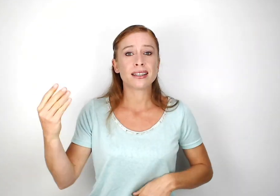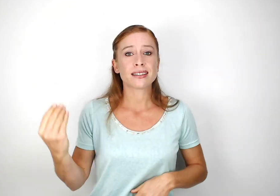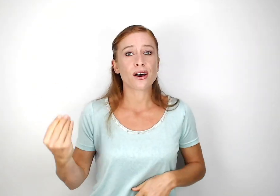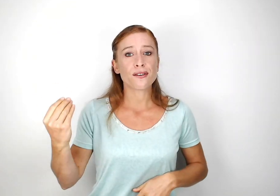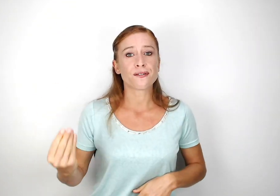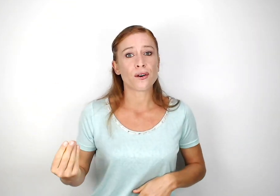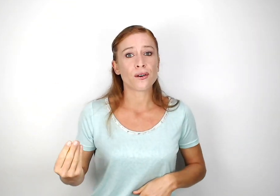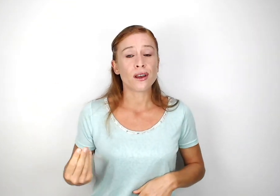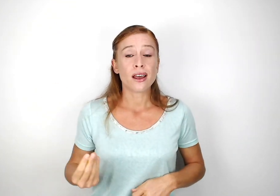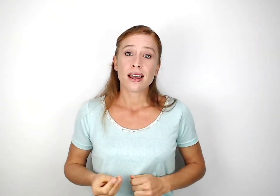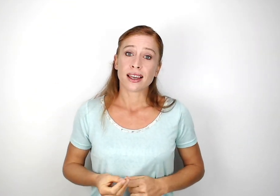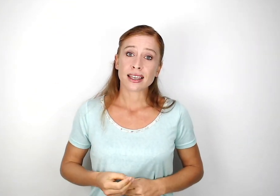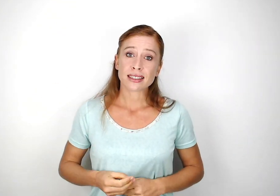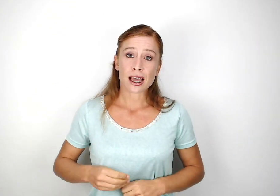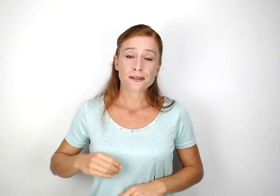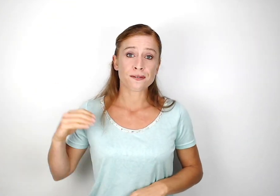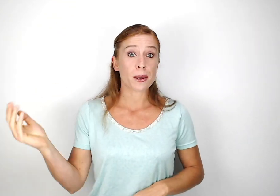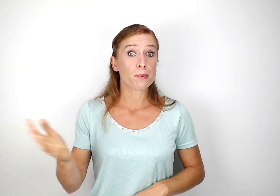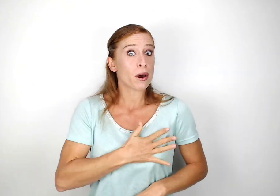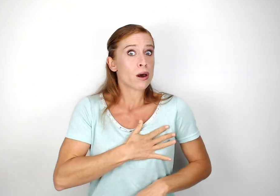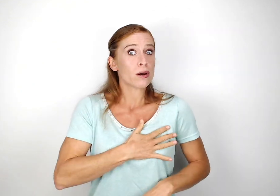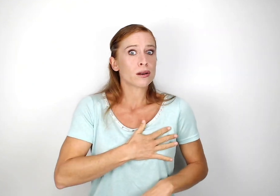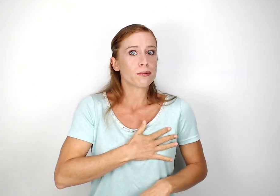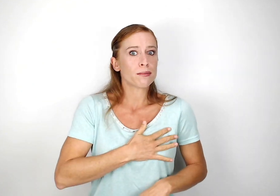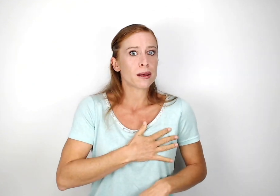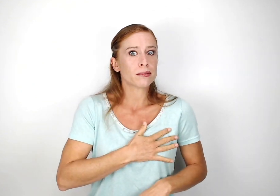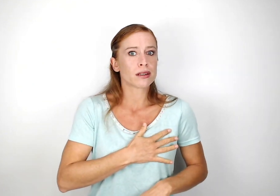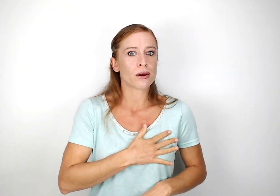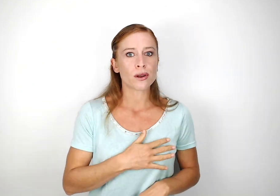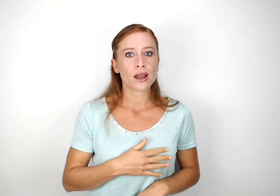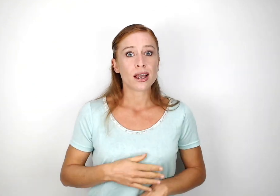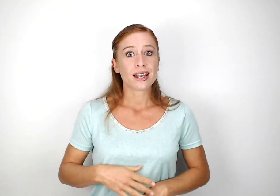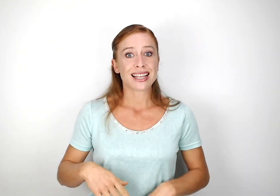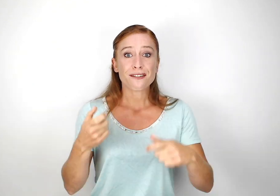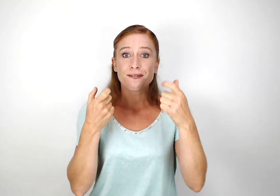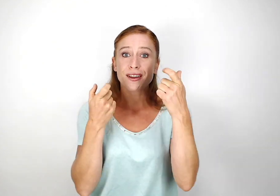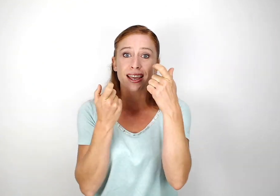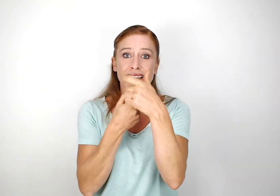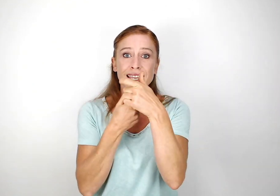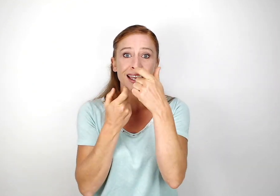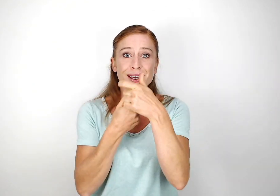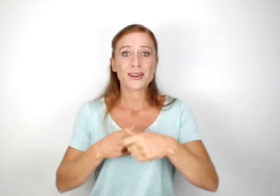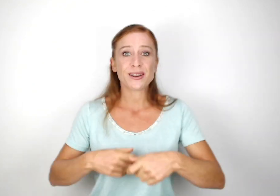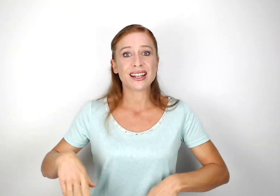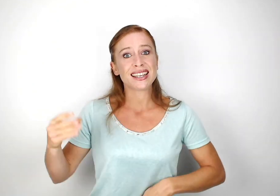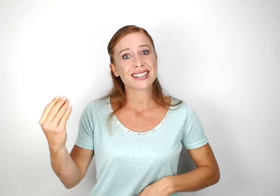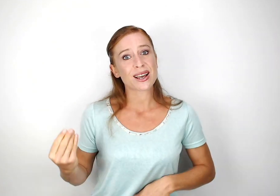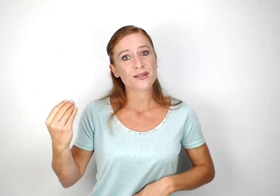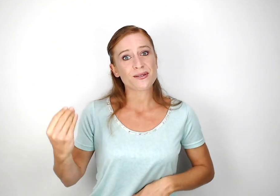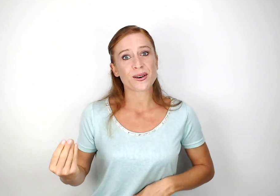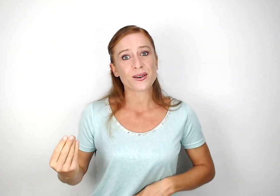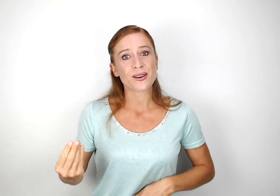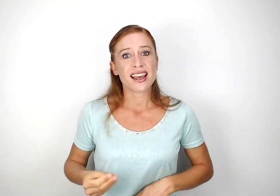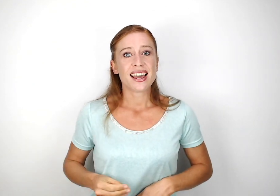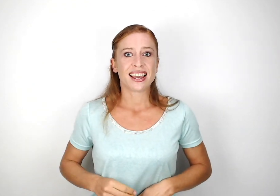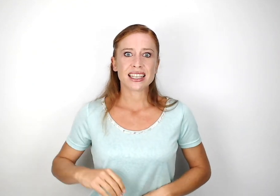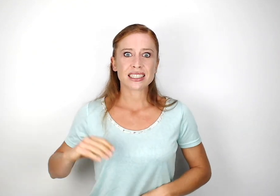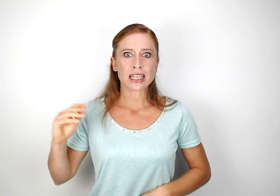enfants et ça fait peur en même temps. Ça fait rire les enfants et ça